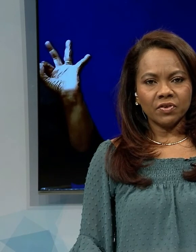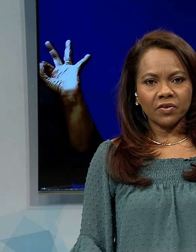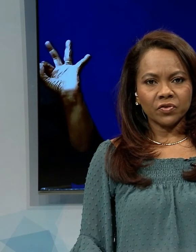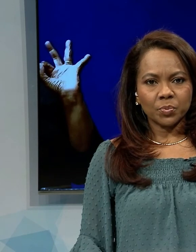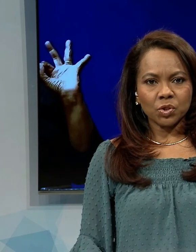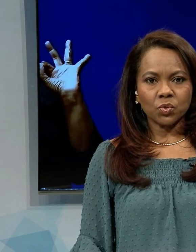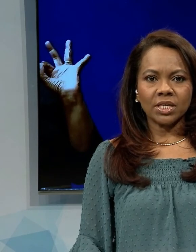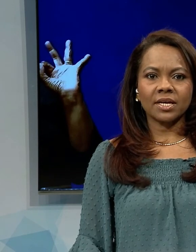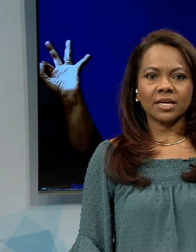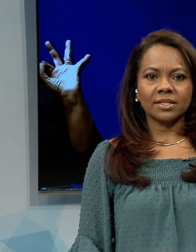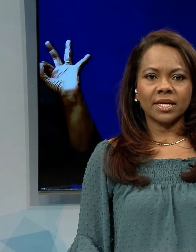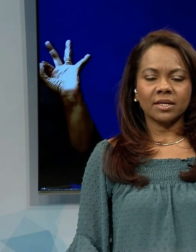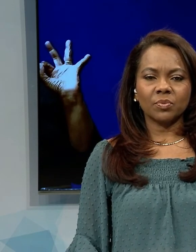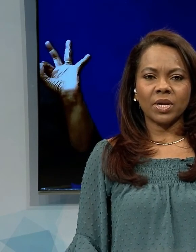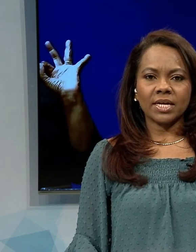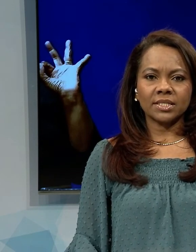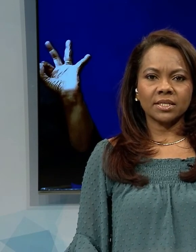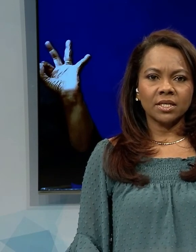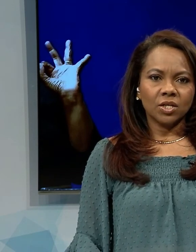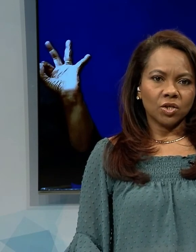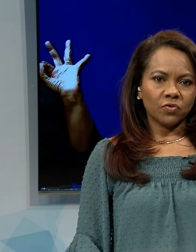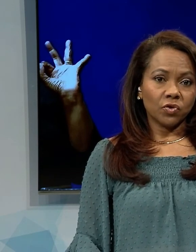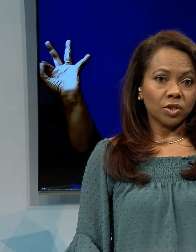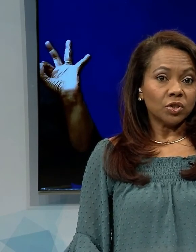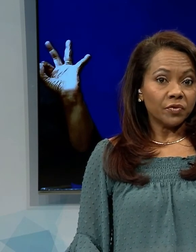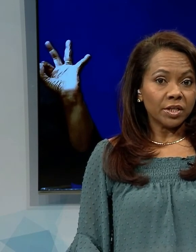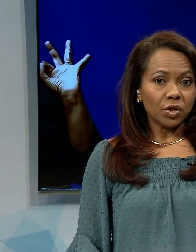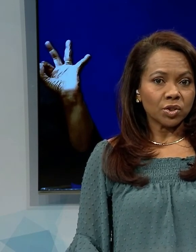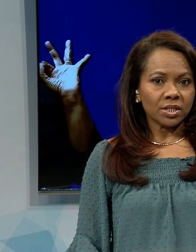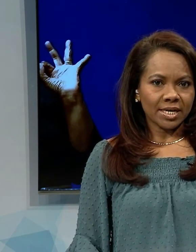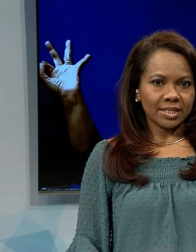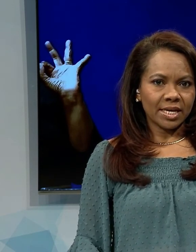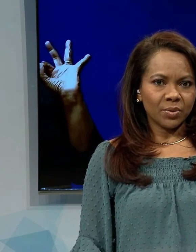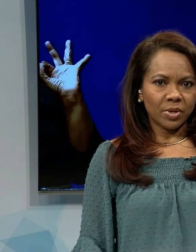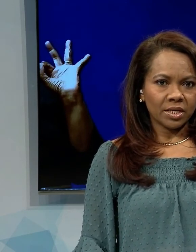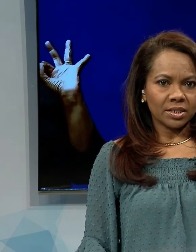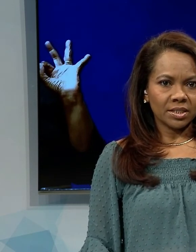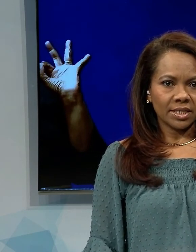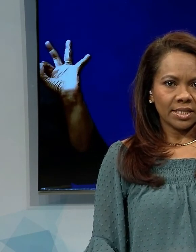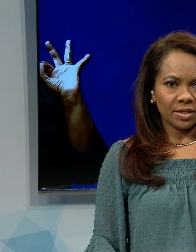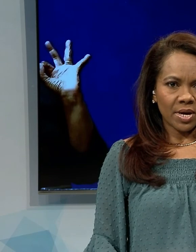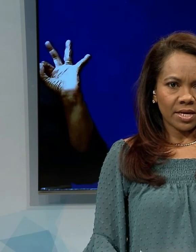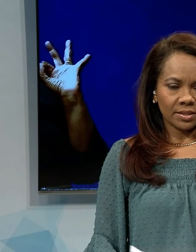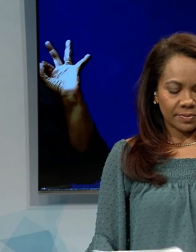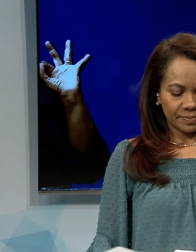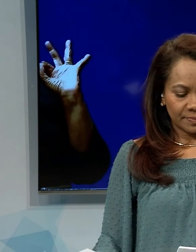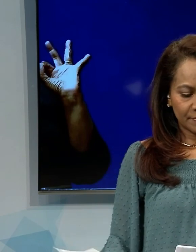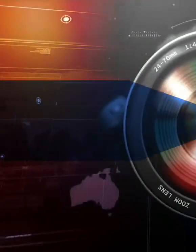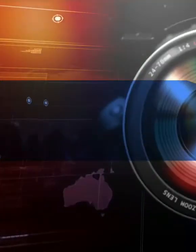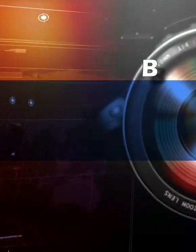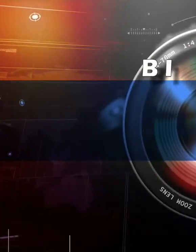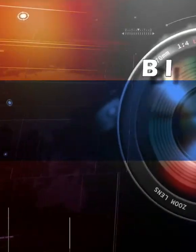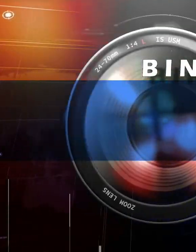er 53 personen in quarantaine geplaatst. Er worden 2000 quarantaineplekken gereed gemaakt.